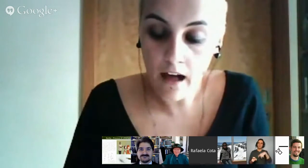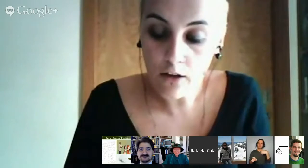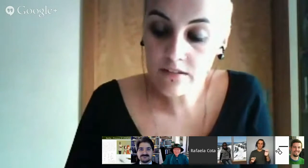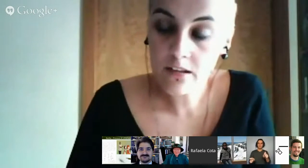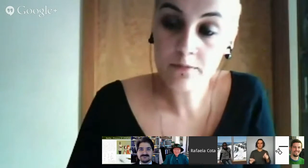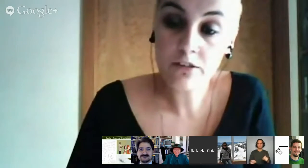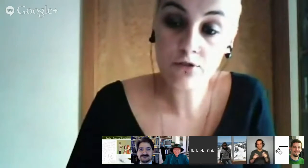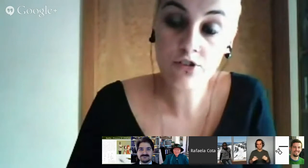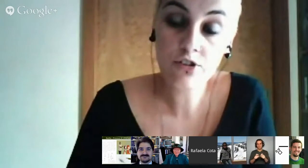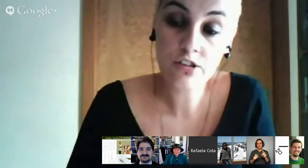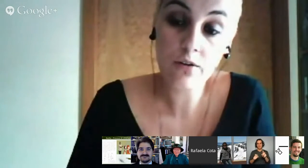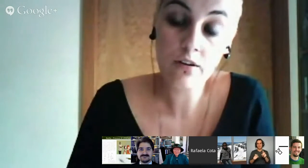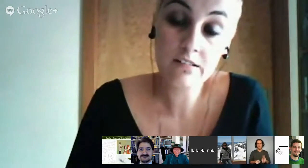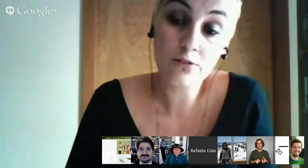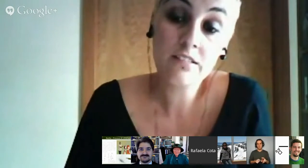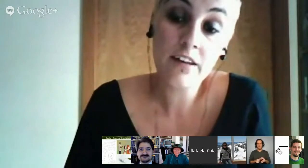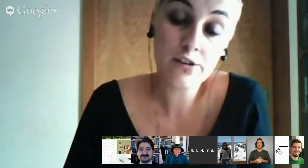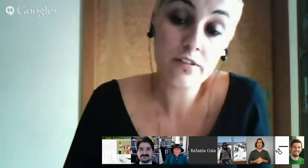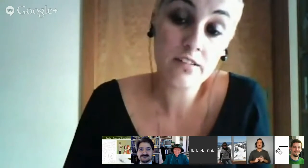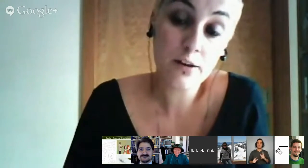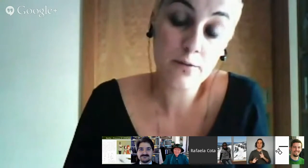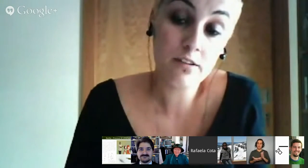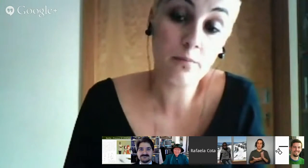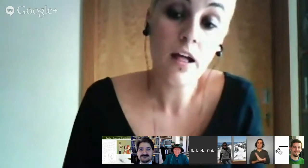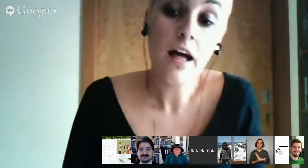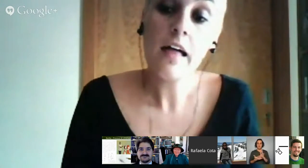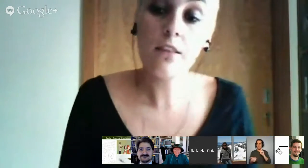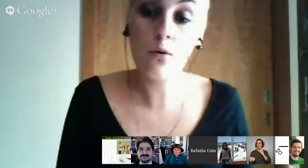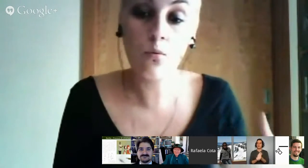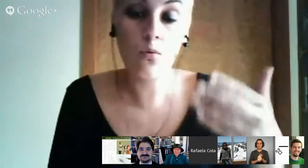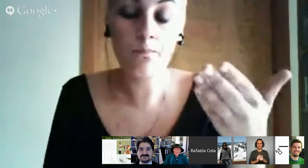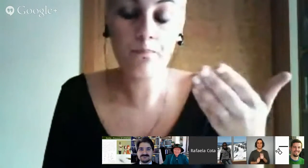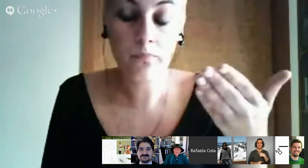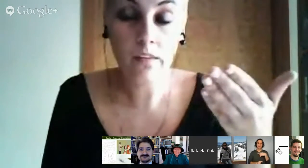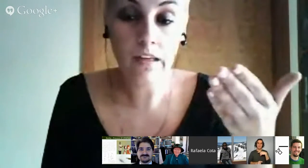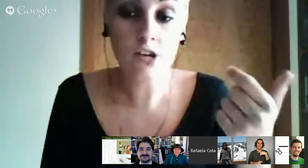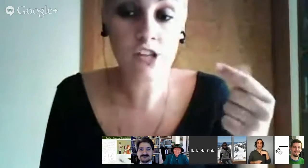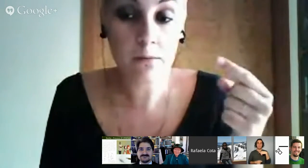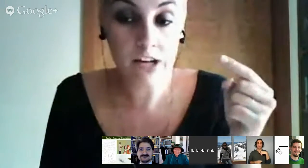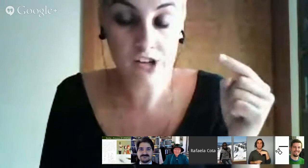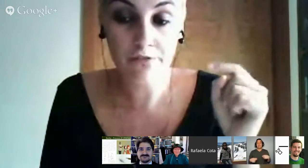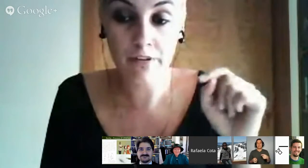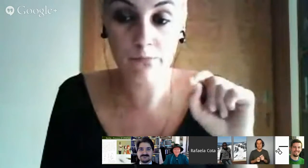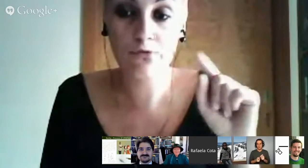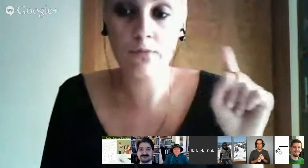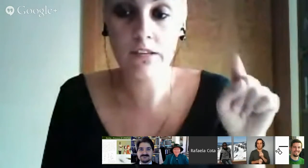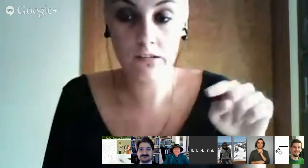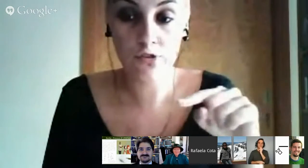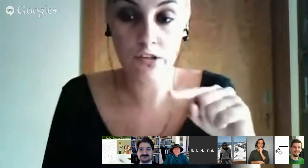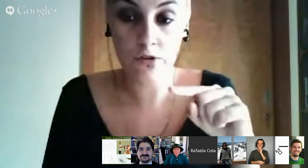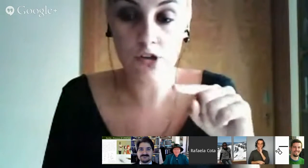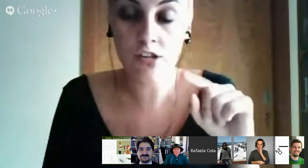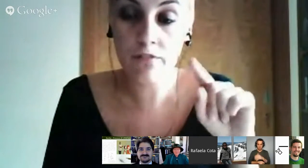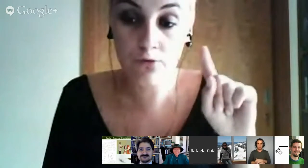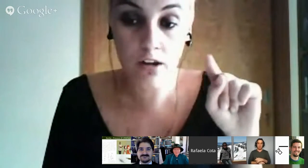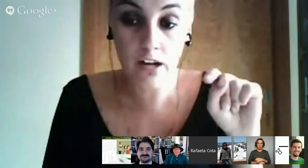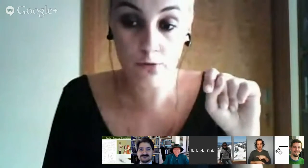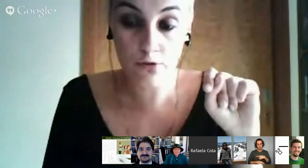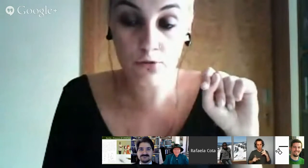algumas adaptações que são necessárias de fazer por exemplo nós na imagem vimos uma das ilustrações e vimos o narrador